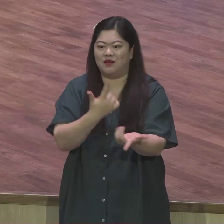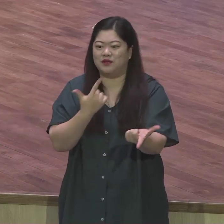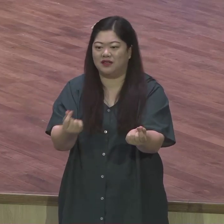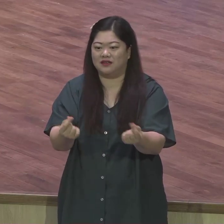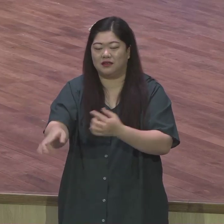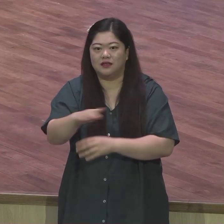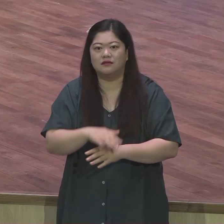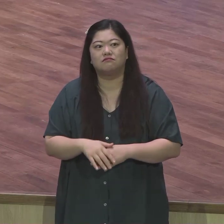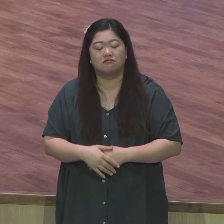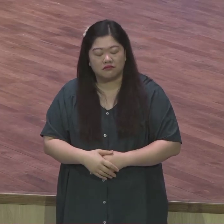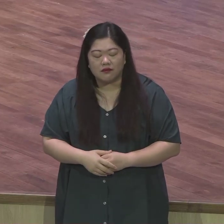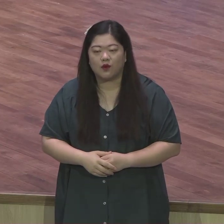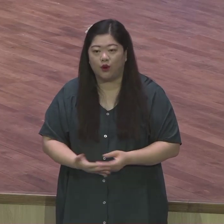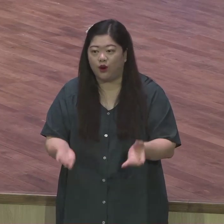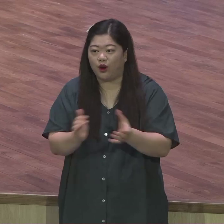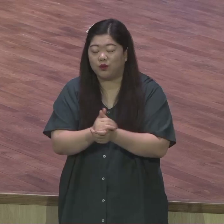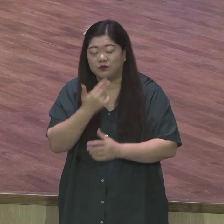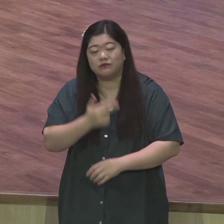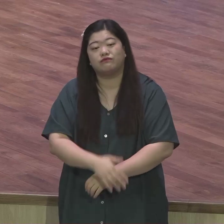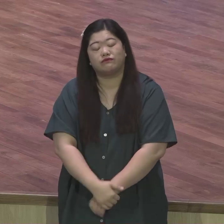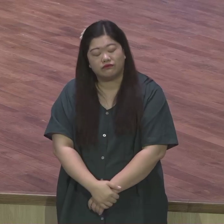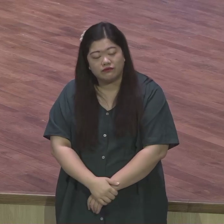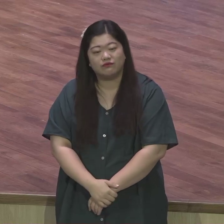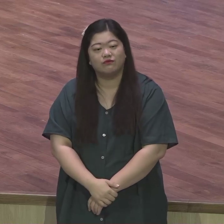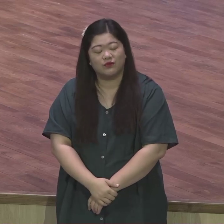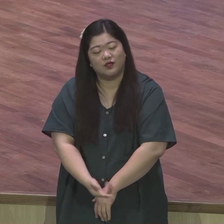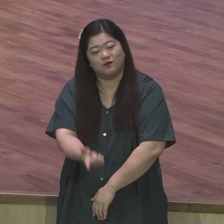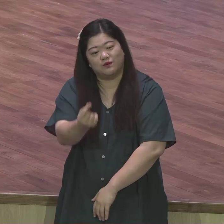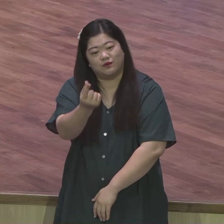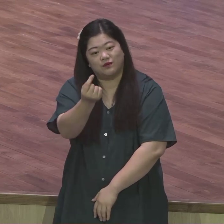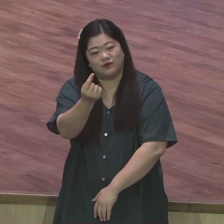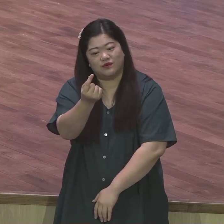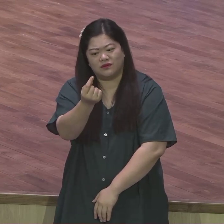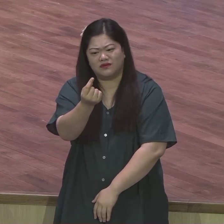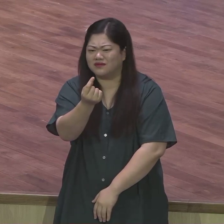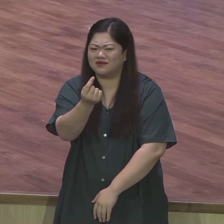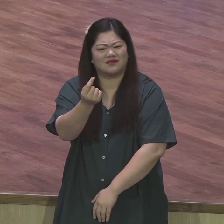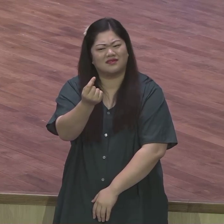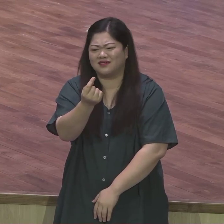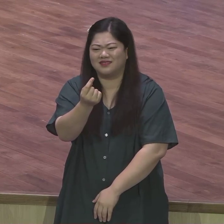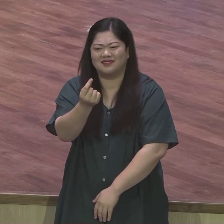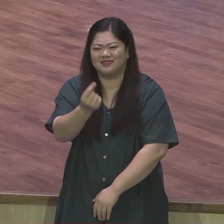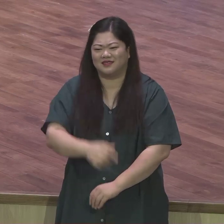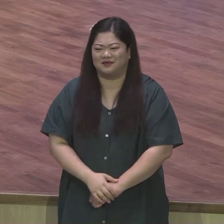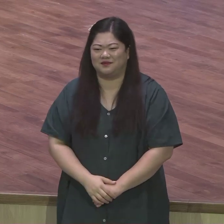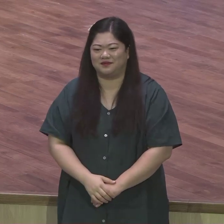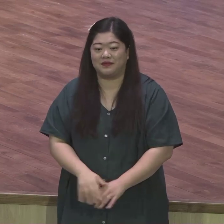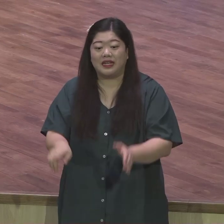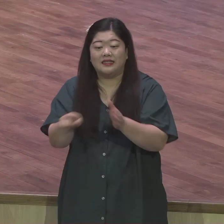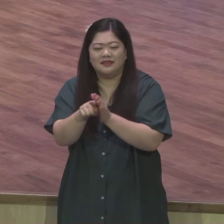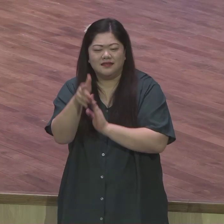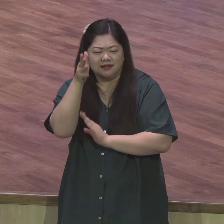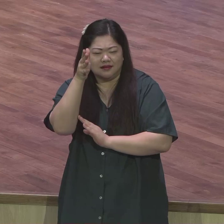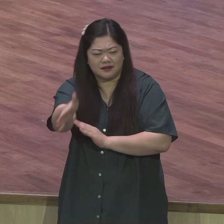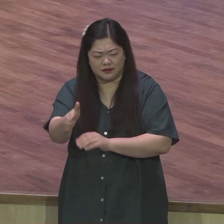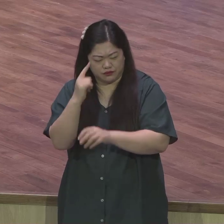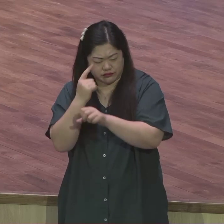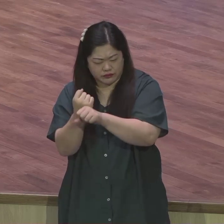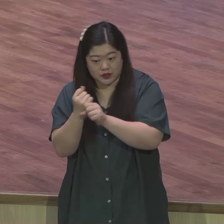영적 혁명을 일으켰다 이 말씀을 연구하는 신학자들은 이렇게 말합니다 혁명을